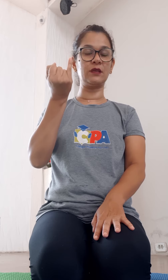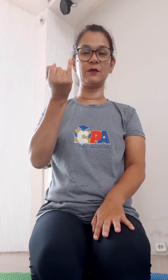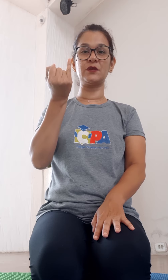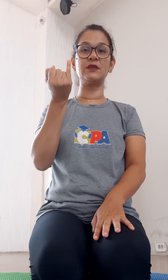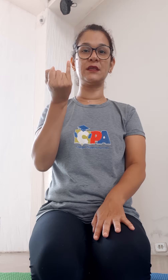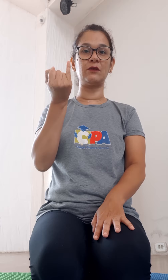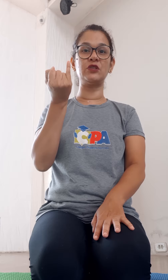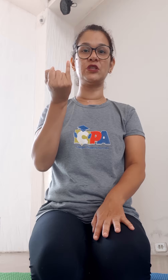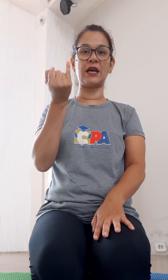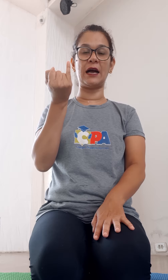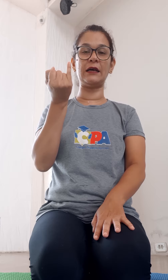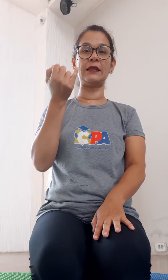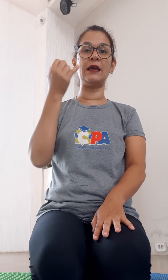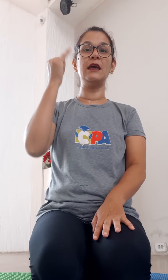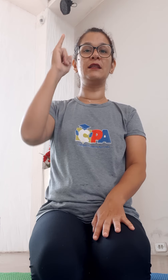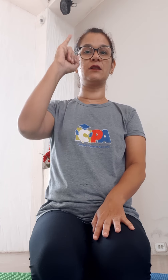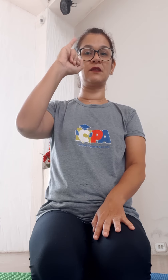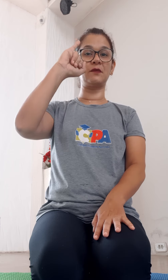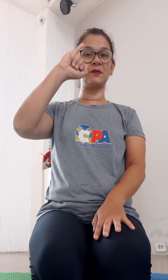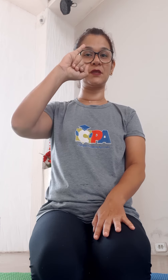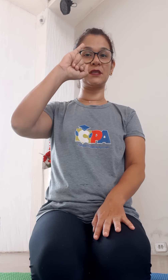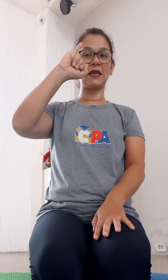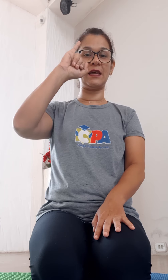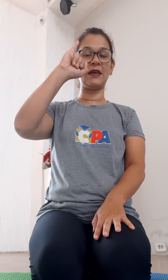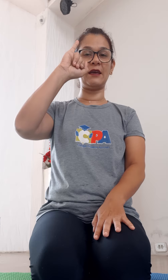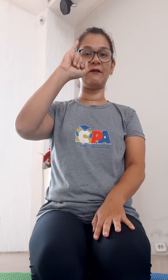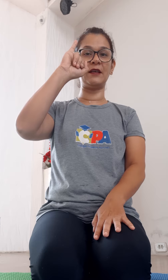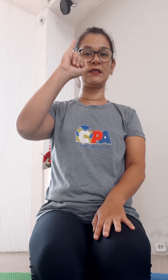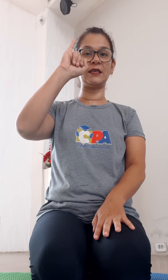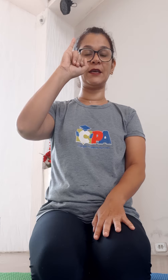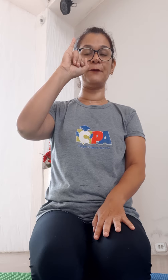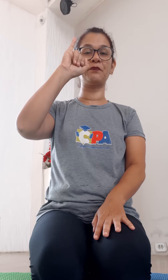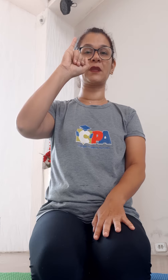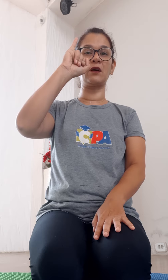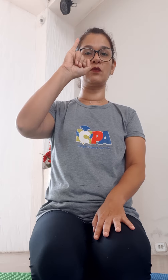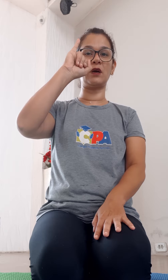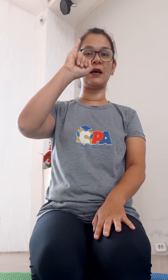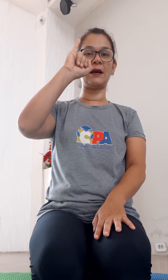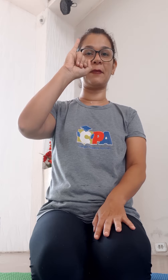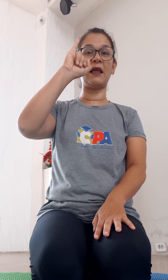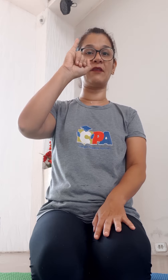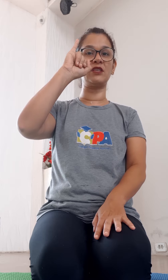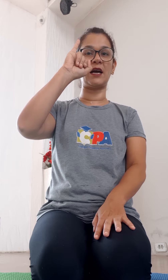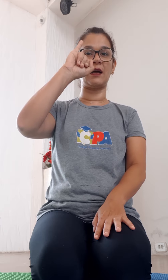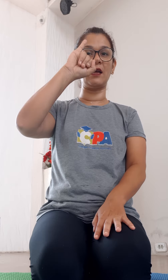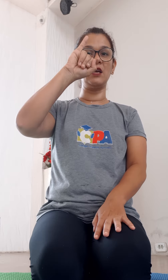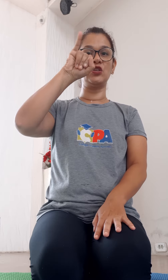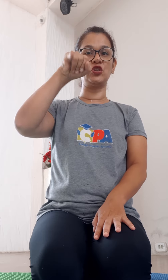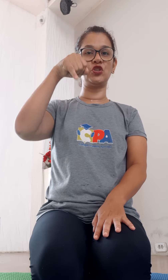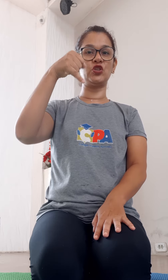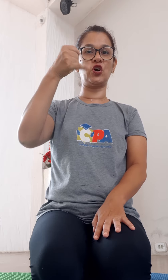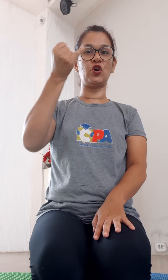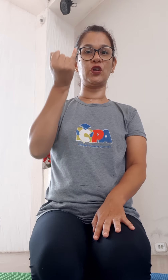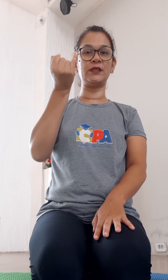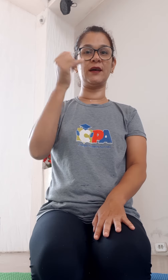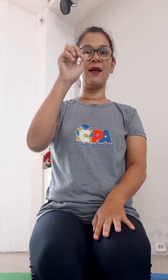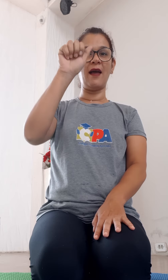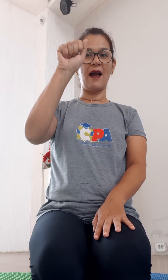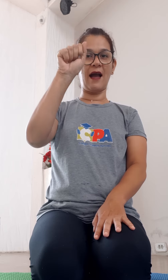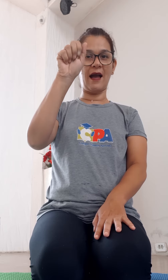temos o sinal de jarra, né? Então, nós vamos fazer a palavra jarra. J, A,